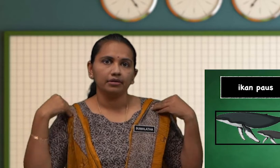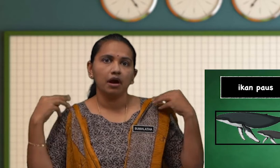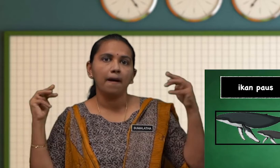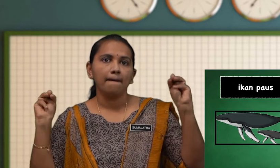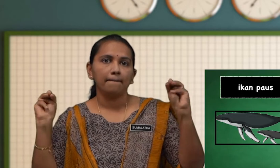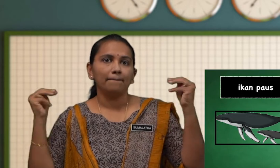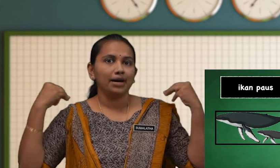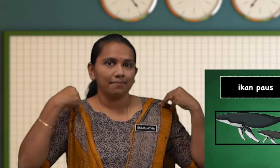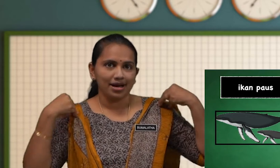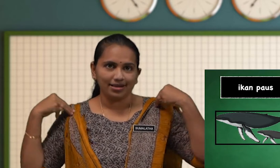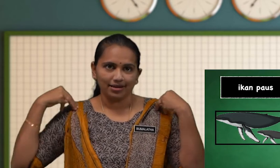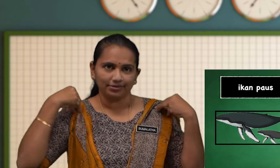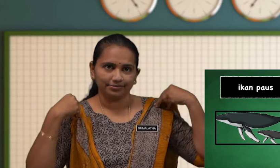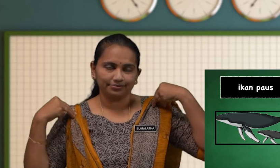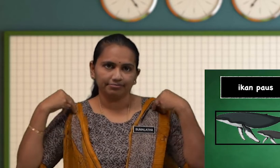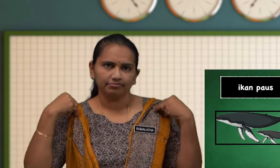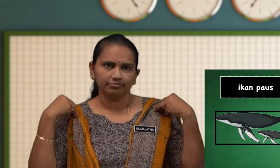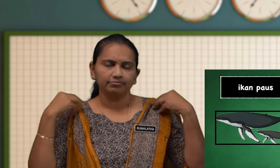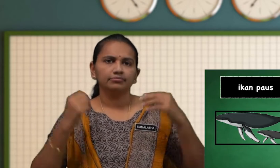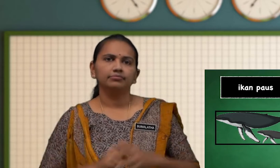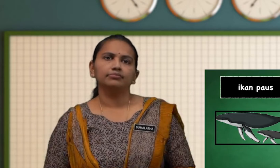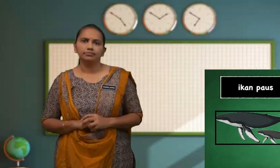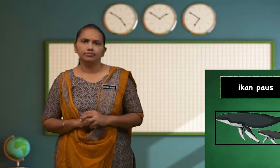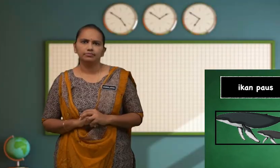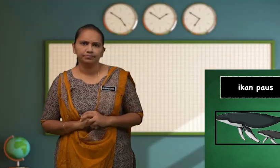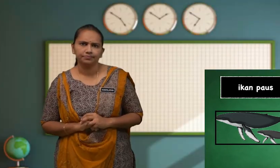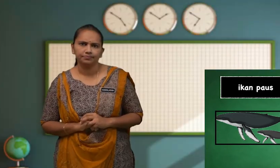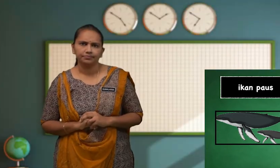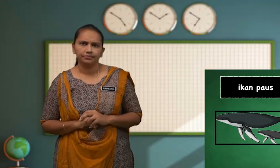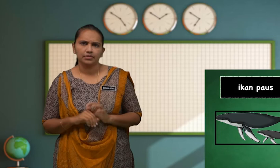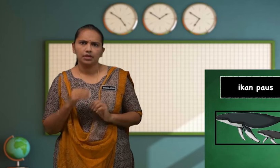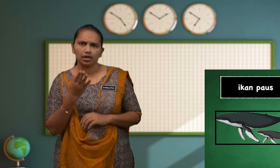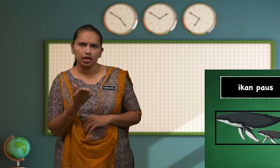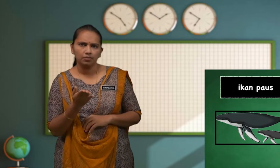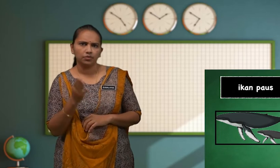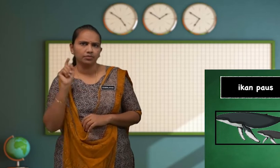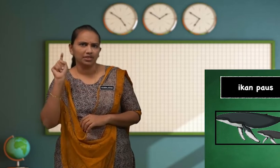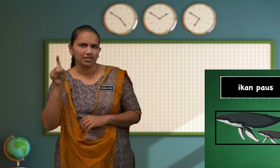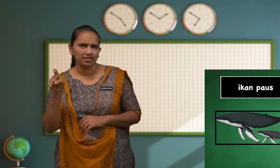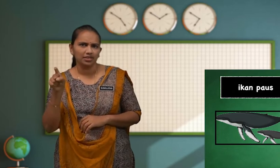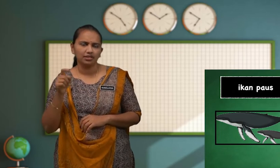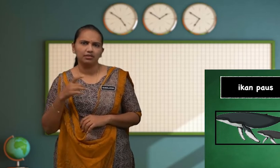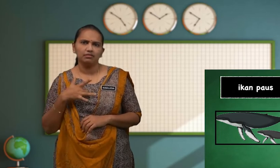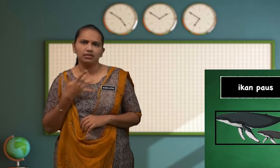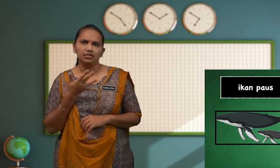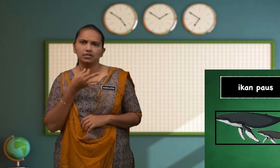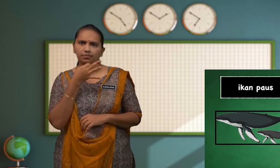Mamalia Hmm Kamu Mesti Rasa